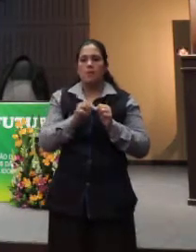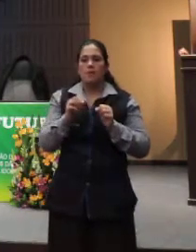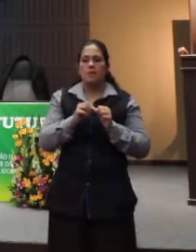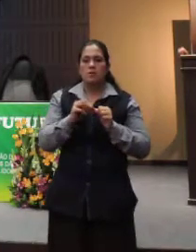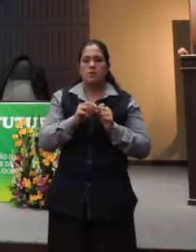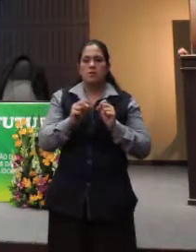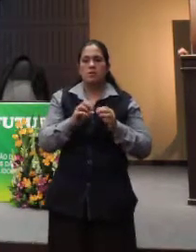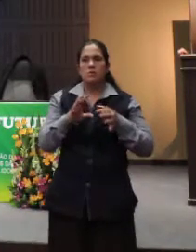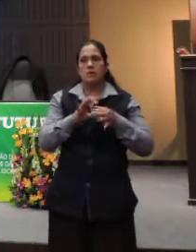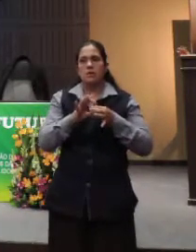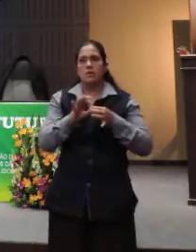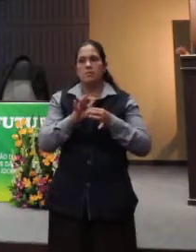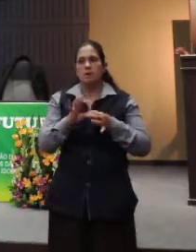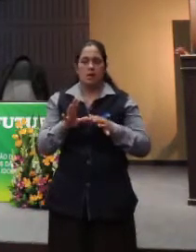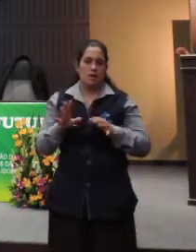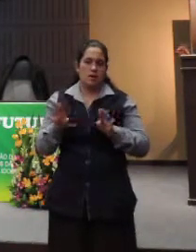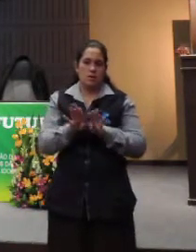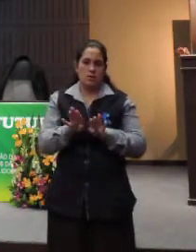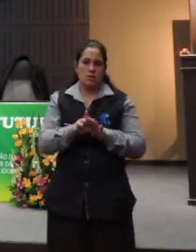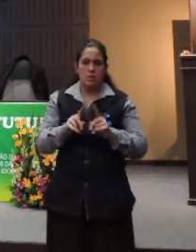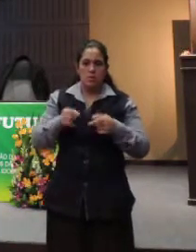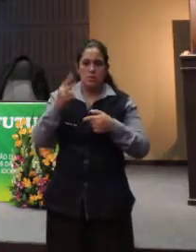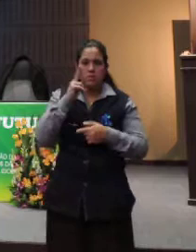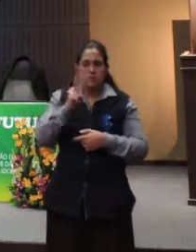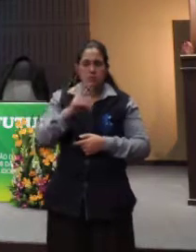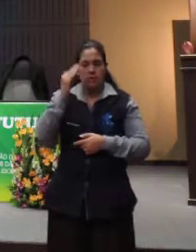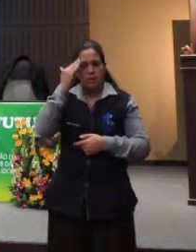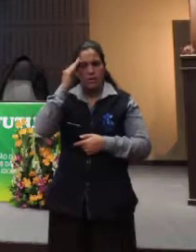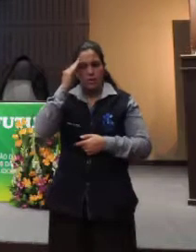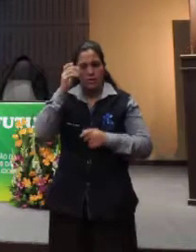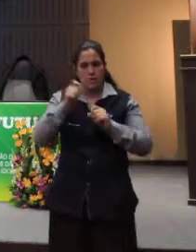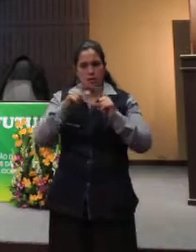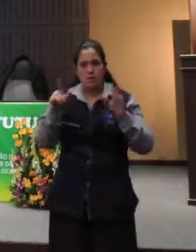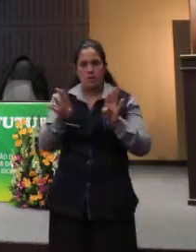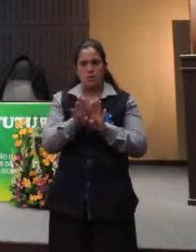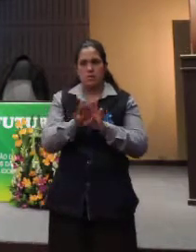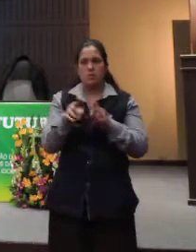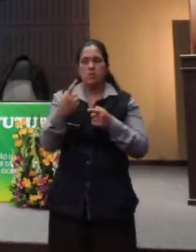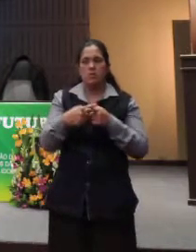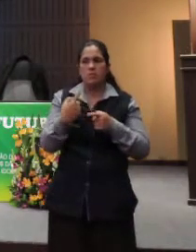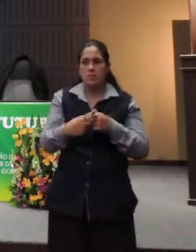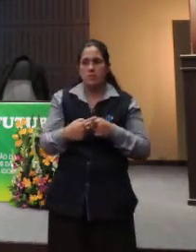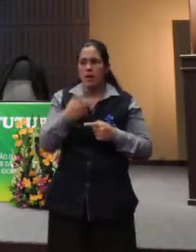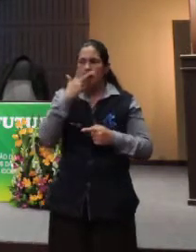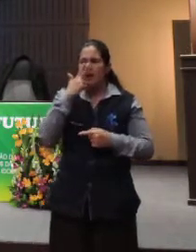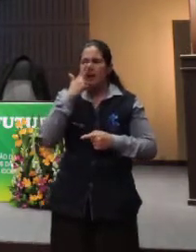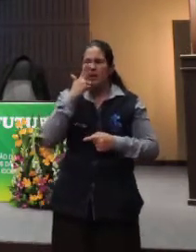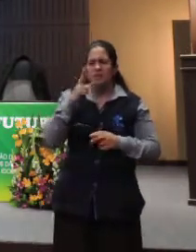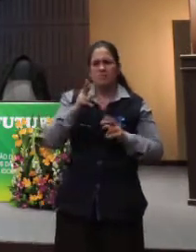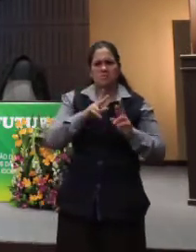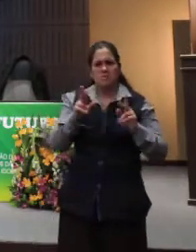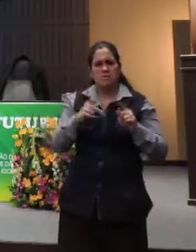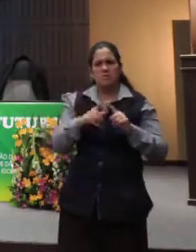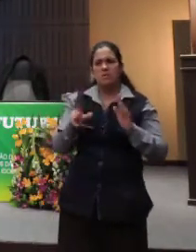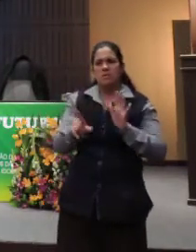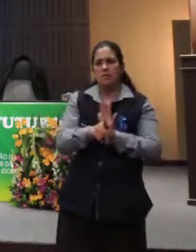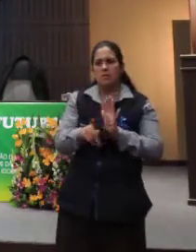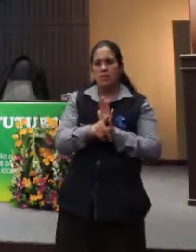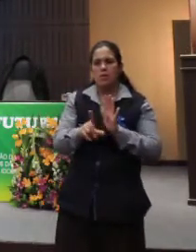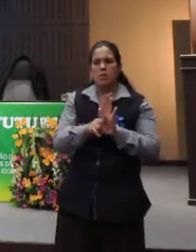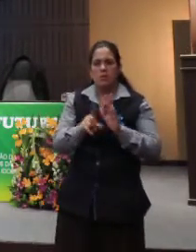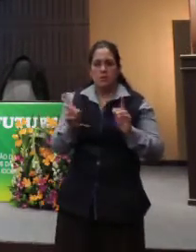autonomia e independência. Mais para frente, vocês vão entender por que eu estou batendo nessa terra. Parece muito abstrato, mas a própria lei não é.